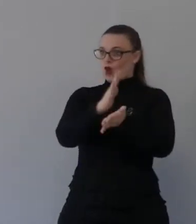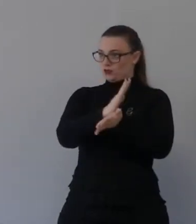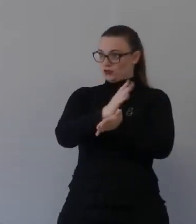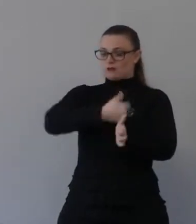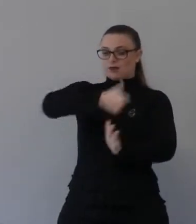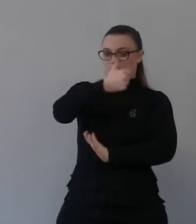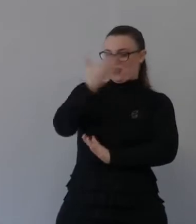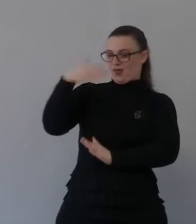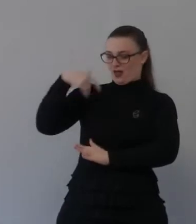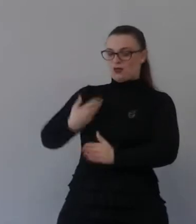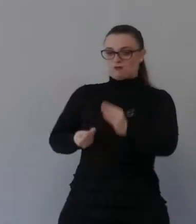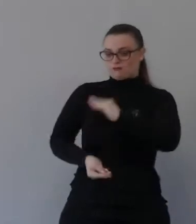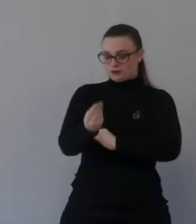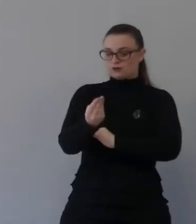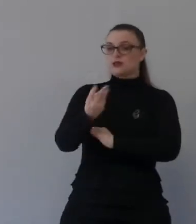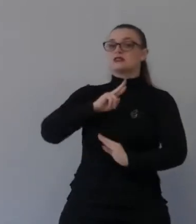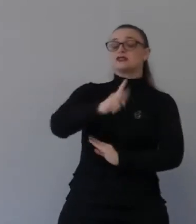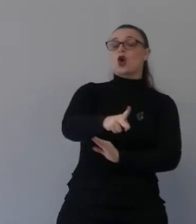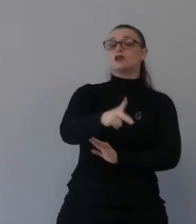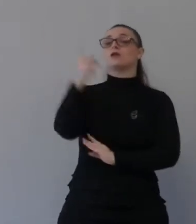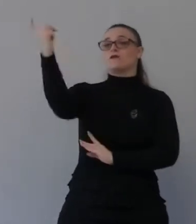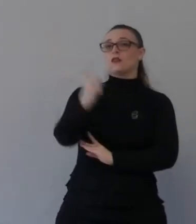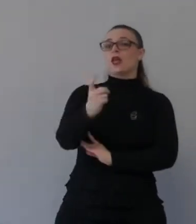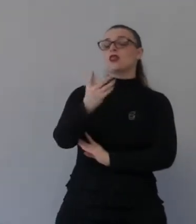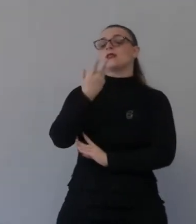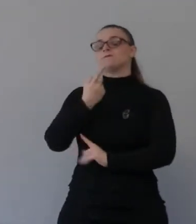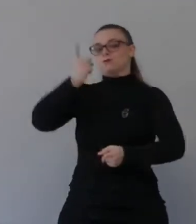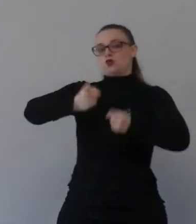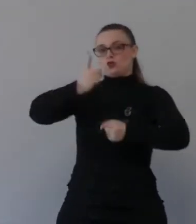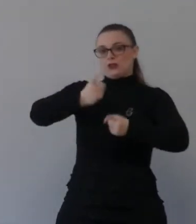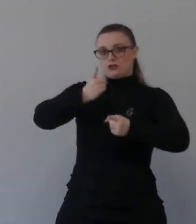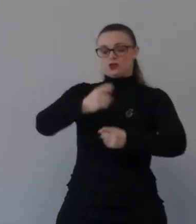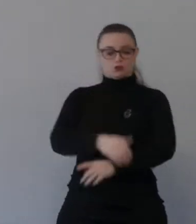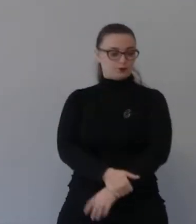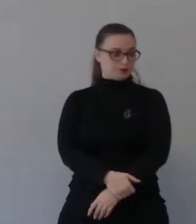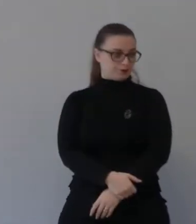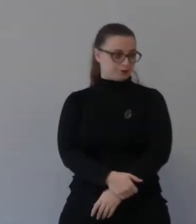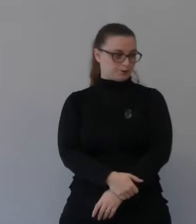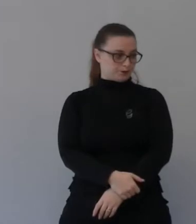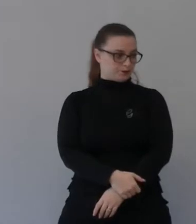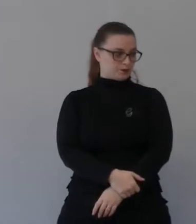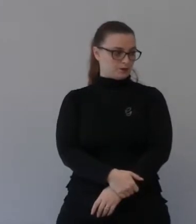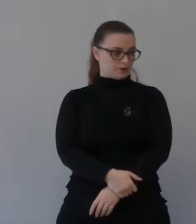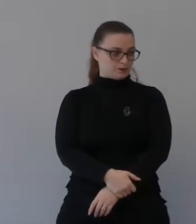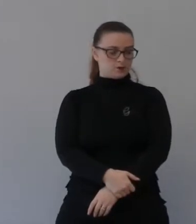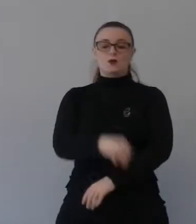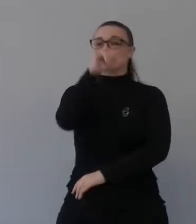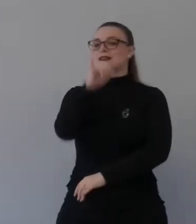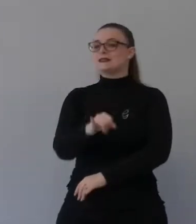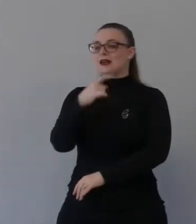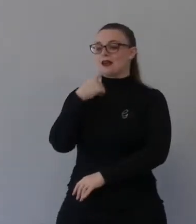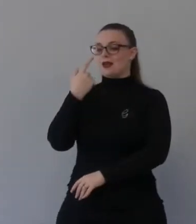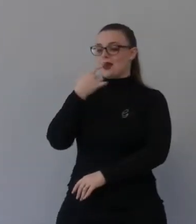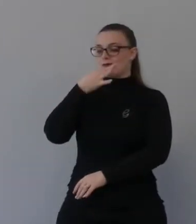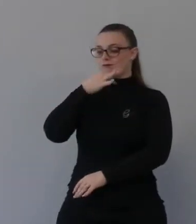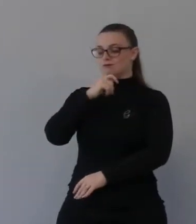giorno di vendetta di Dio contro quelli che non lo hanno riconosciuto. Isaia predicava a un popolo